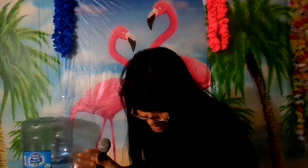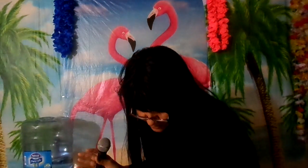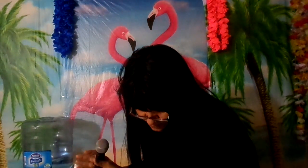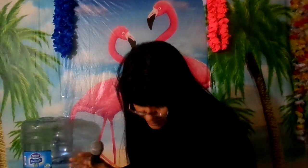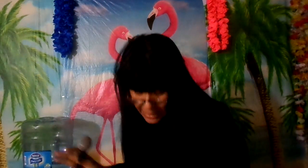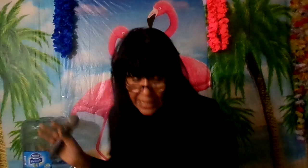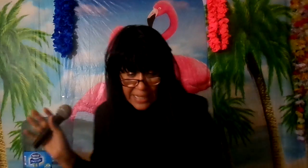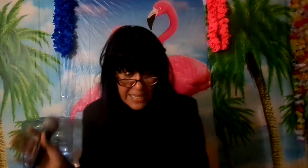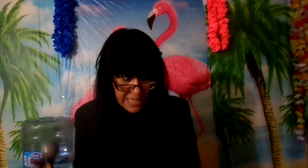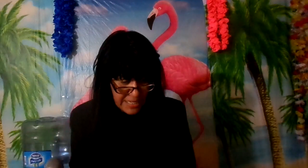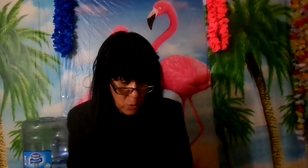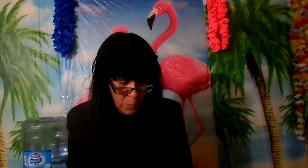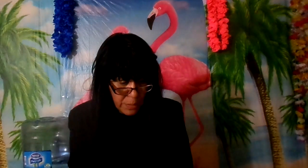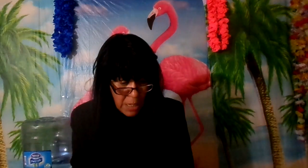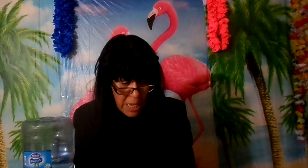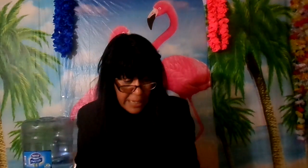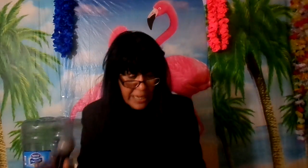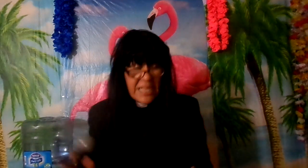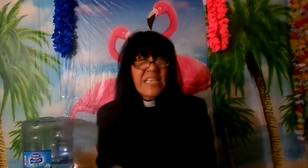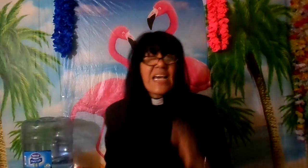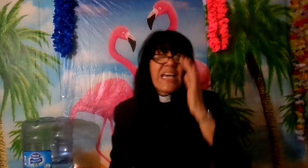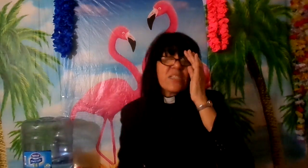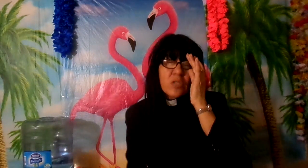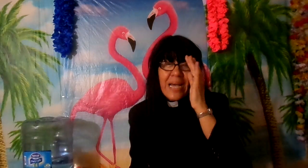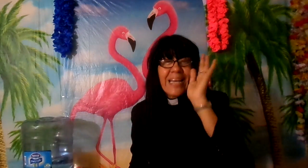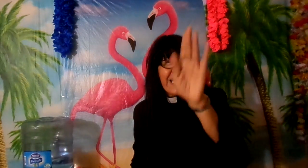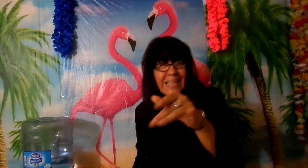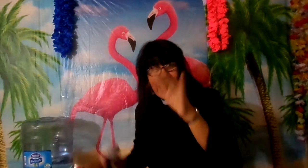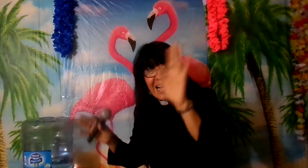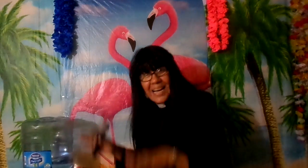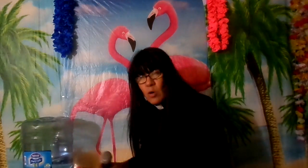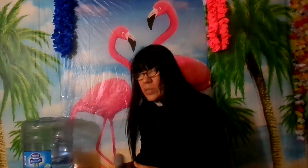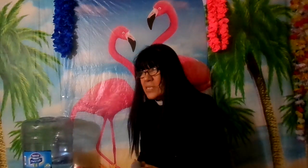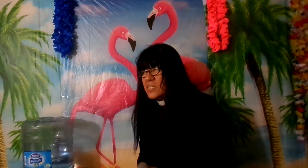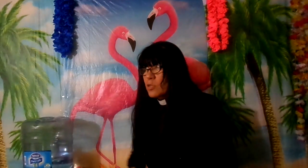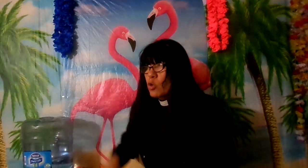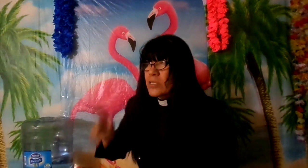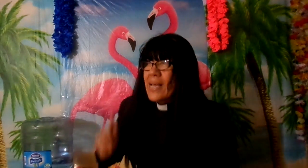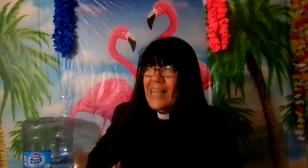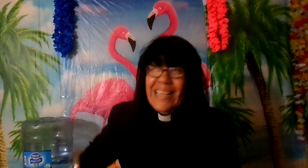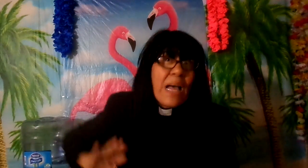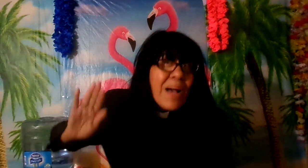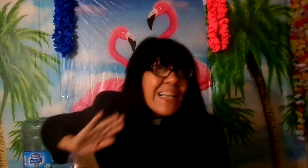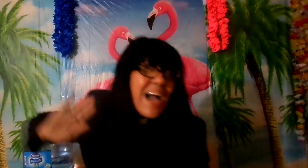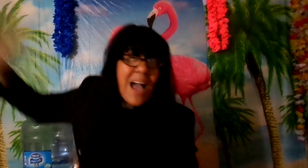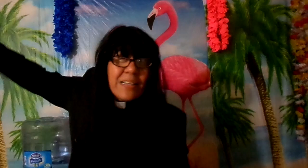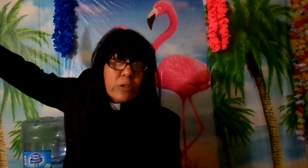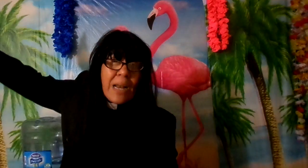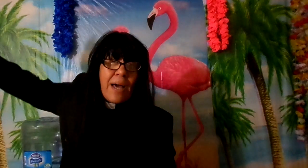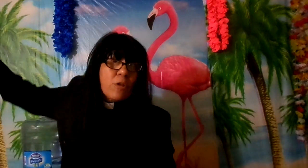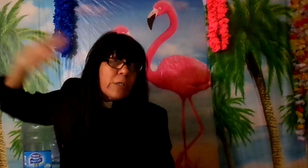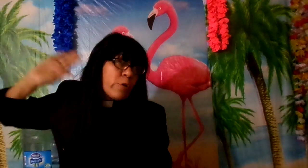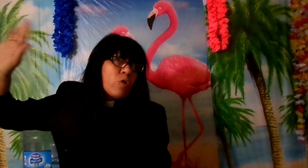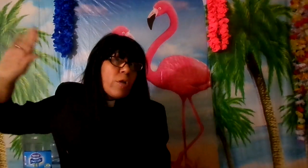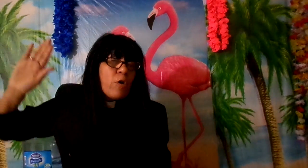que dice eso quiere decir esos ángeles que están caídos vienen siendo los ángeles que estaban allá al lado del trono de dios